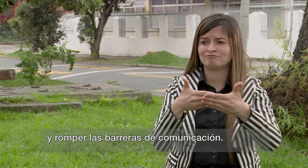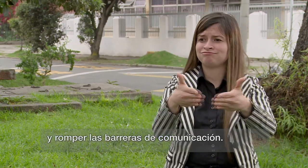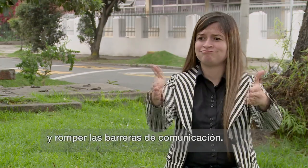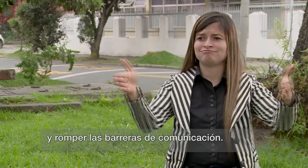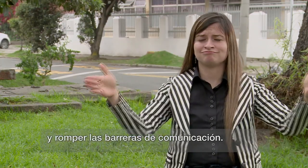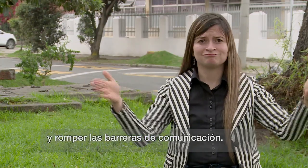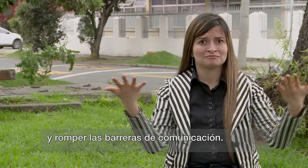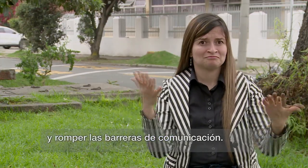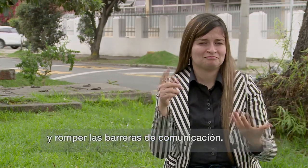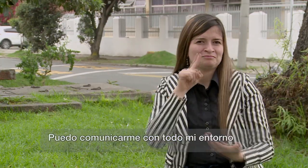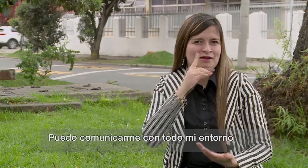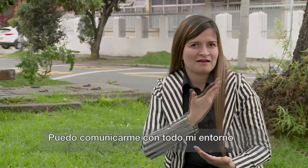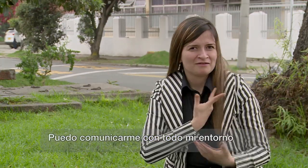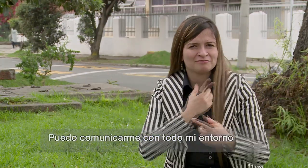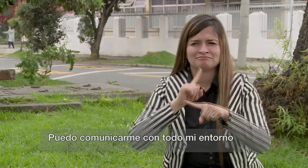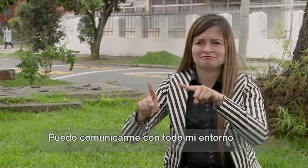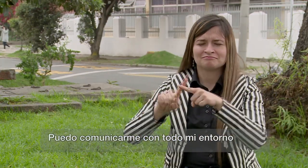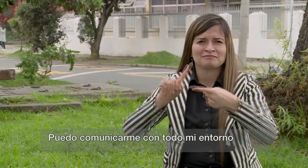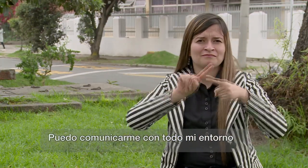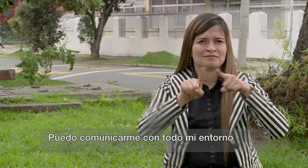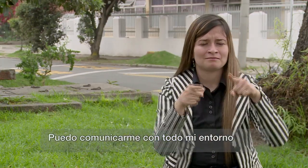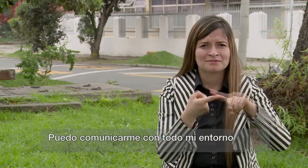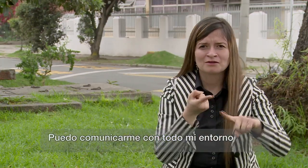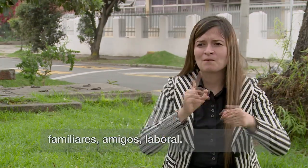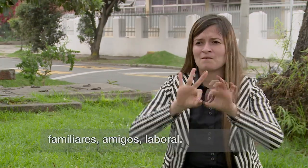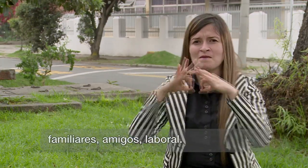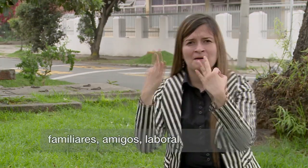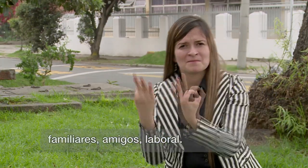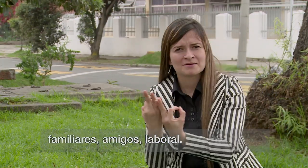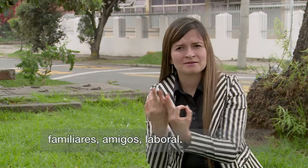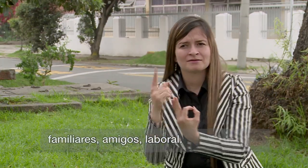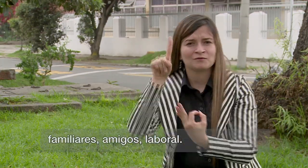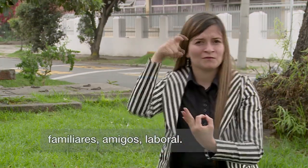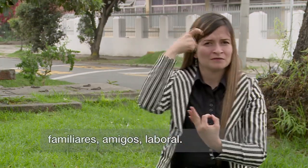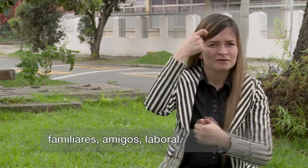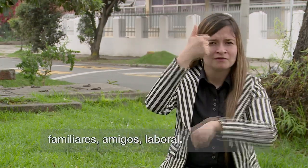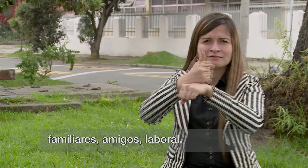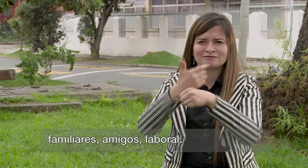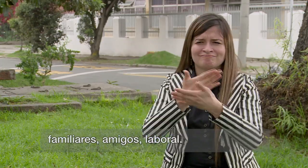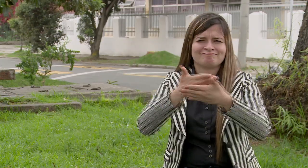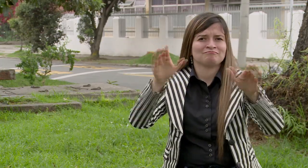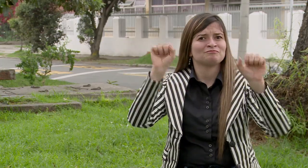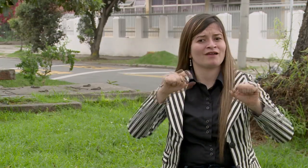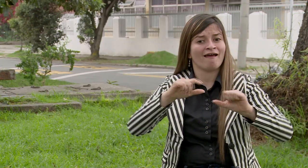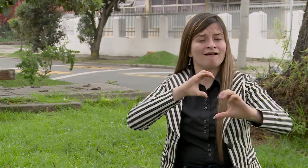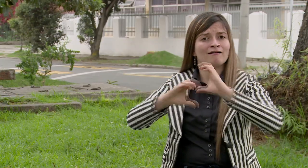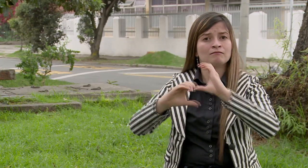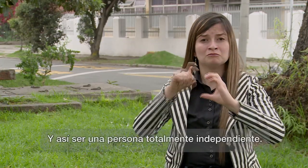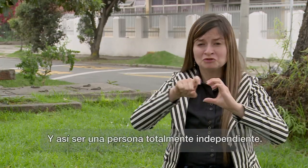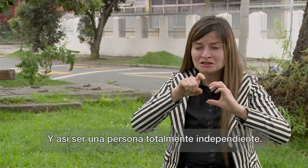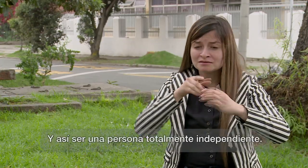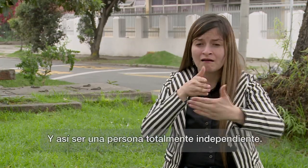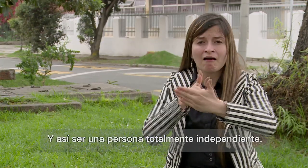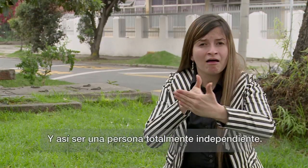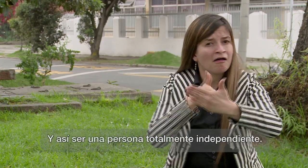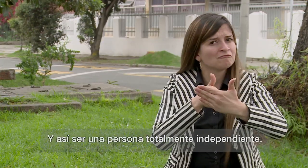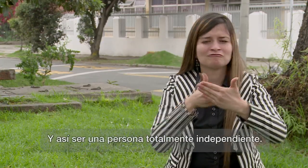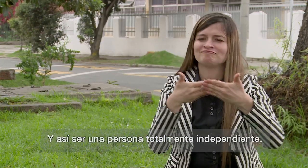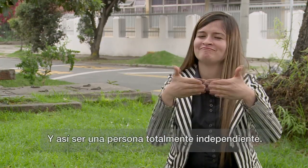barreras de comunicación. Puedo comunicarme con todo mi entorno, familiares, amigos, laboral... Y así seré una persona totalmente